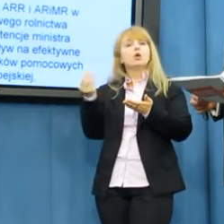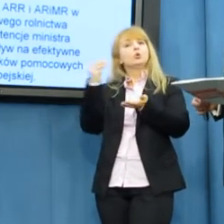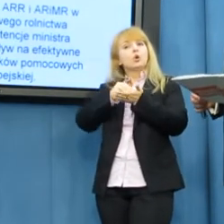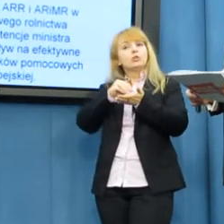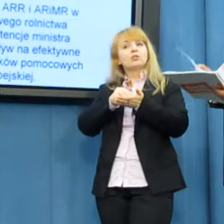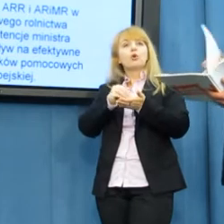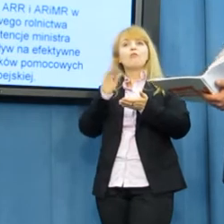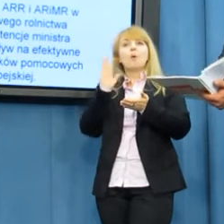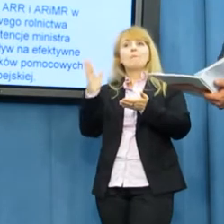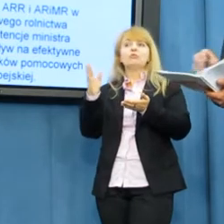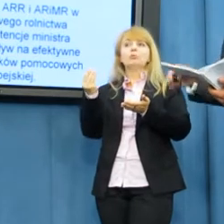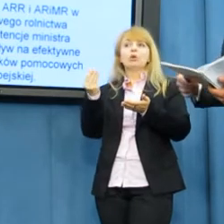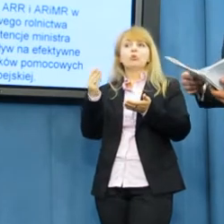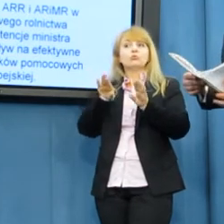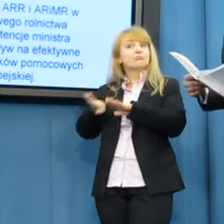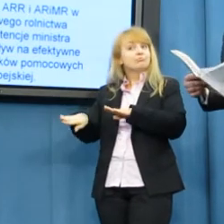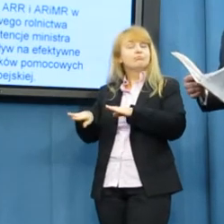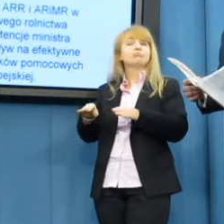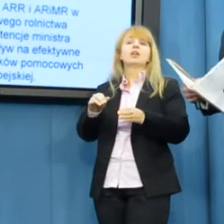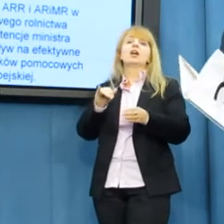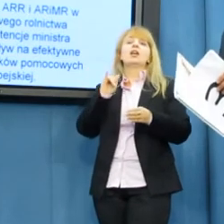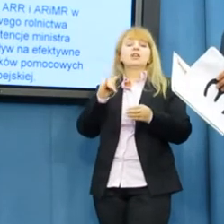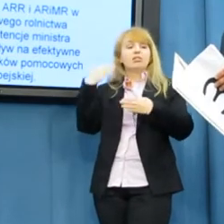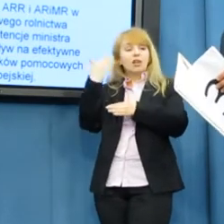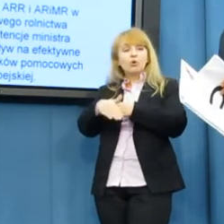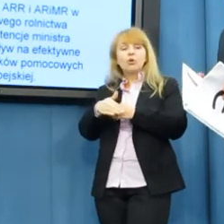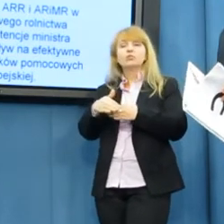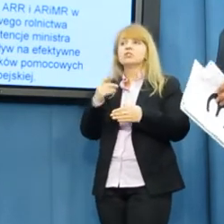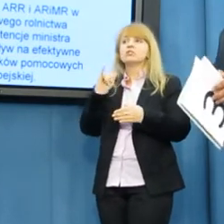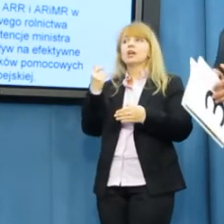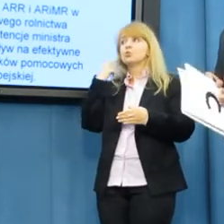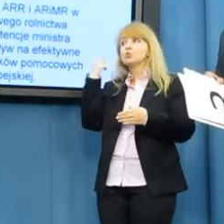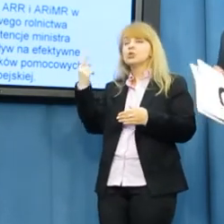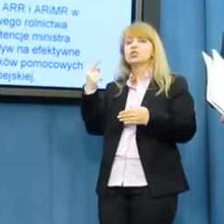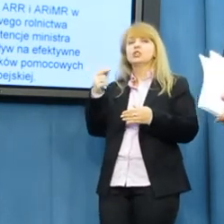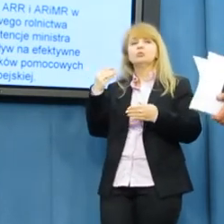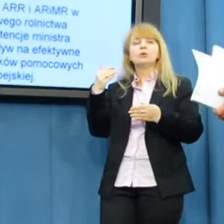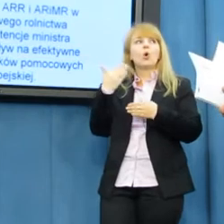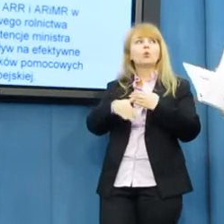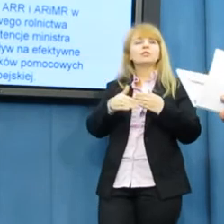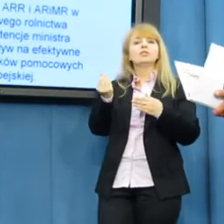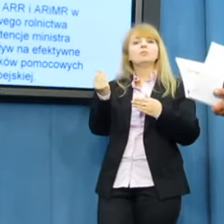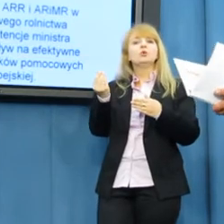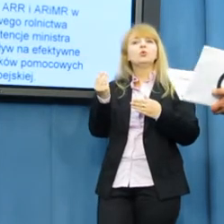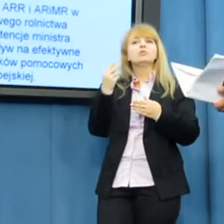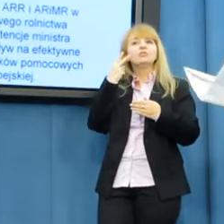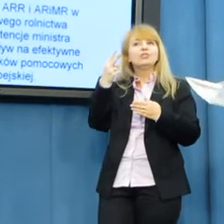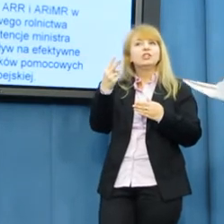znacznie je ogranicza. I myślę, że w kontekście ostatnich szokujących doniesień Ministra Kalemby o